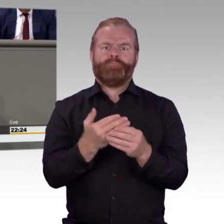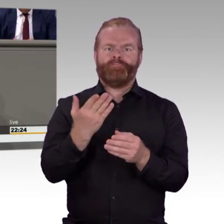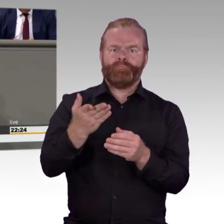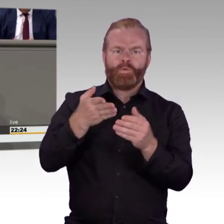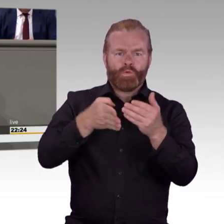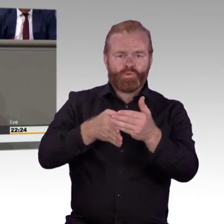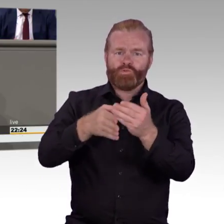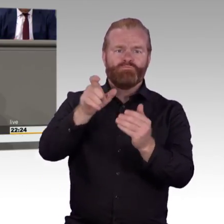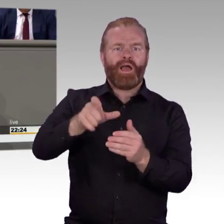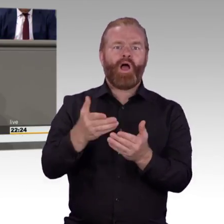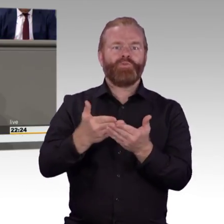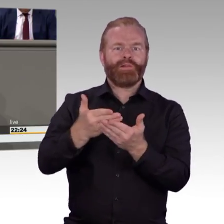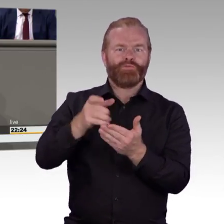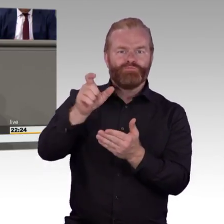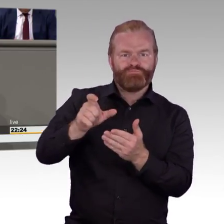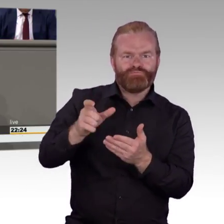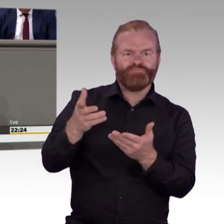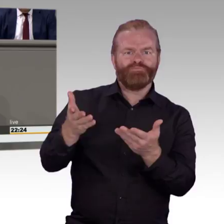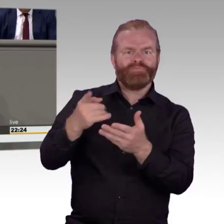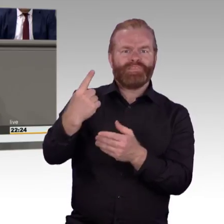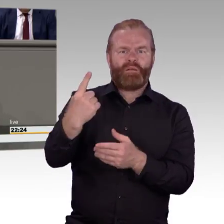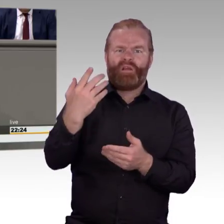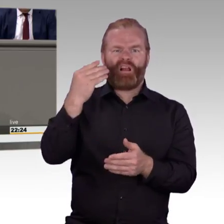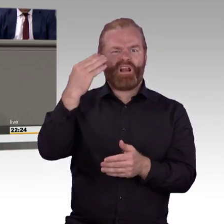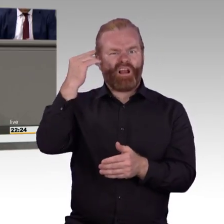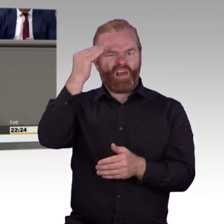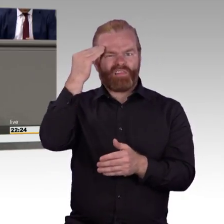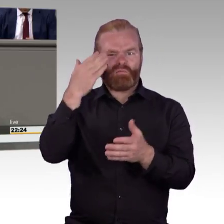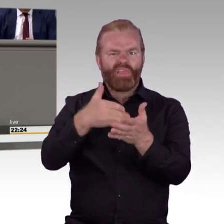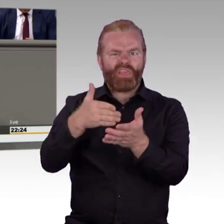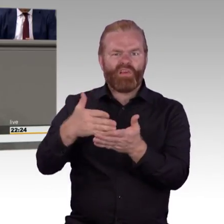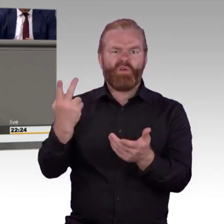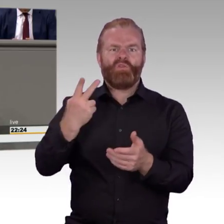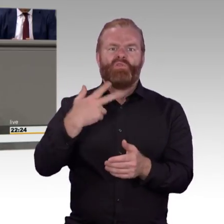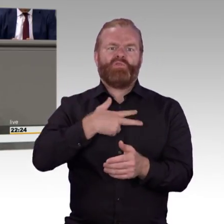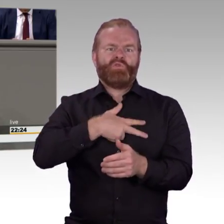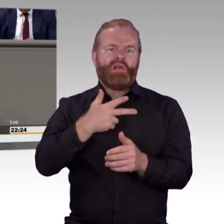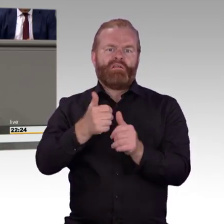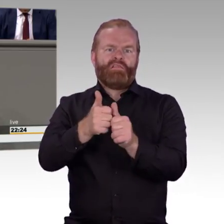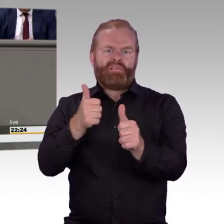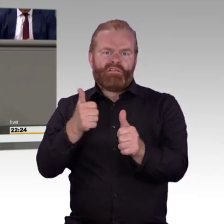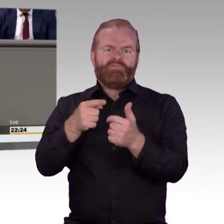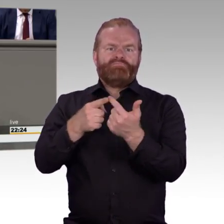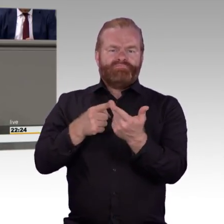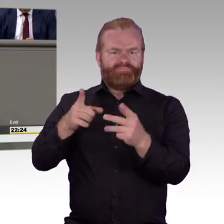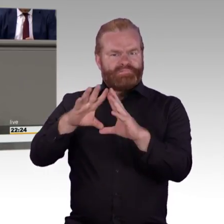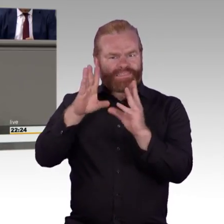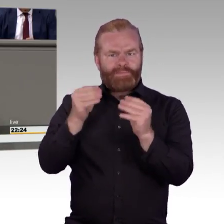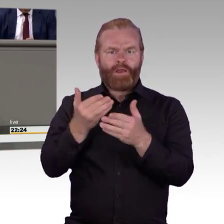die in dieser assistierten Ausbildung ihren Lebensweg in die Zukunft führen. Und das habe ich wirklich schlecht. Und